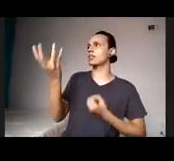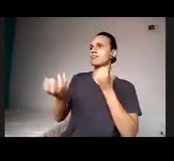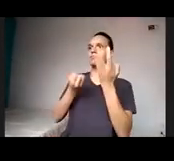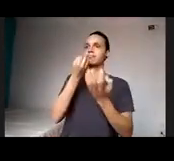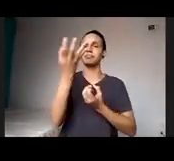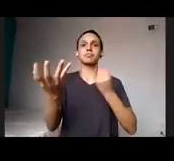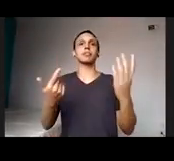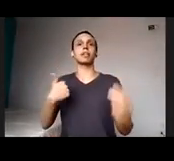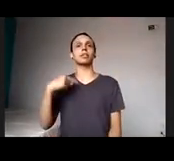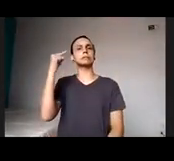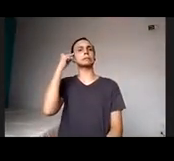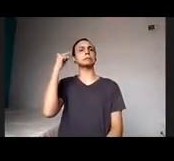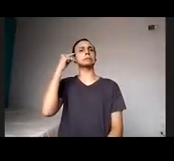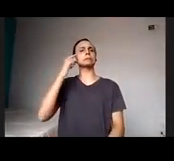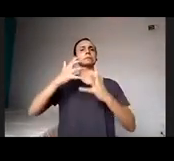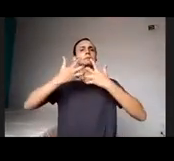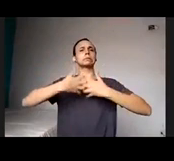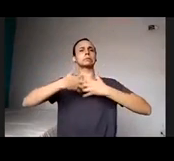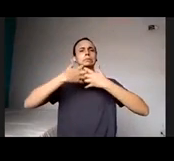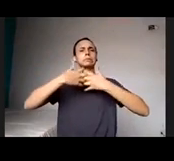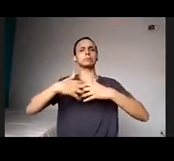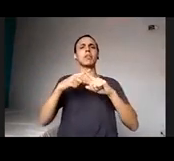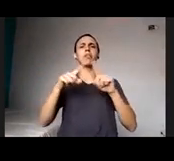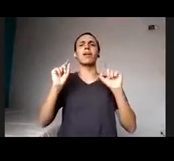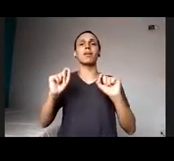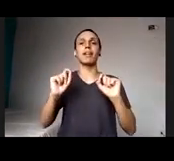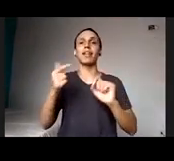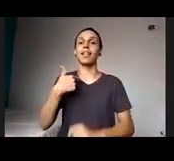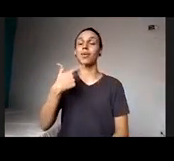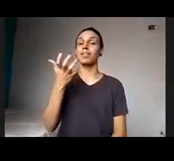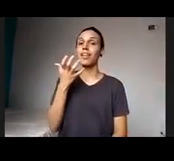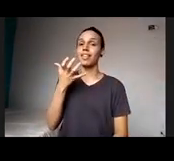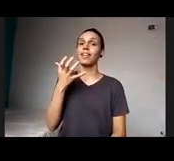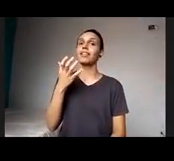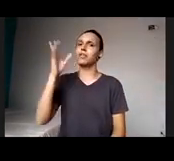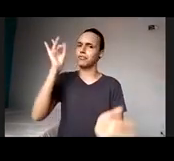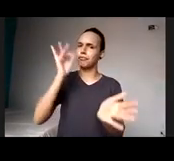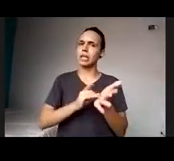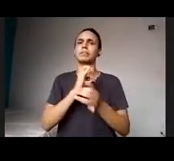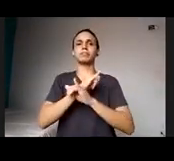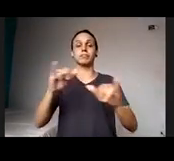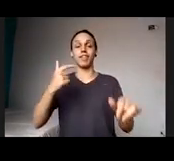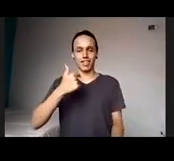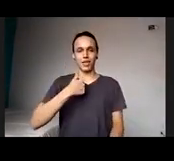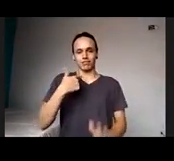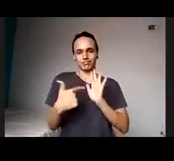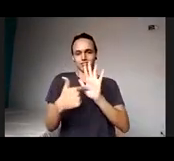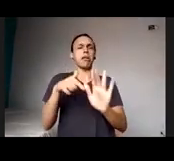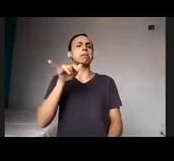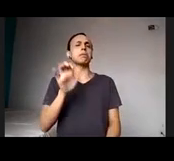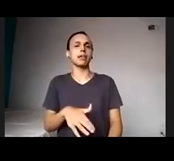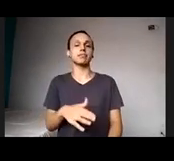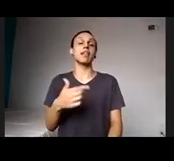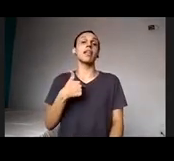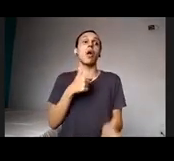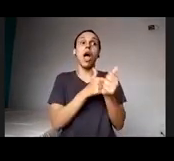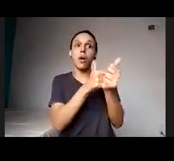né? Mas, assim, o que eu queria era registrar, assim, só para me apresentar, eu tenho acompanhado as residências em